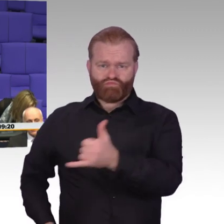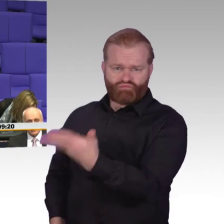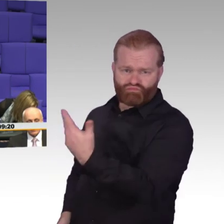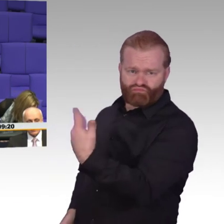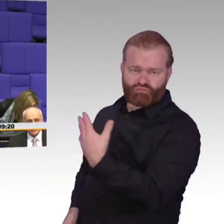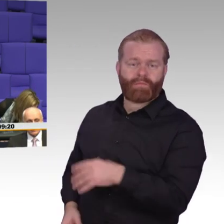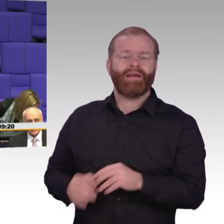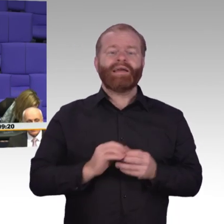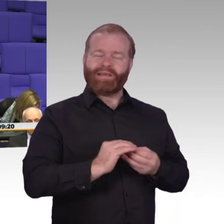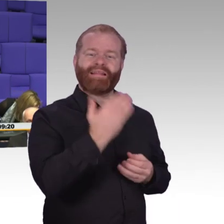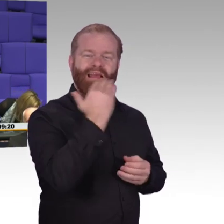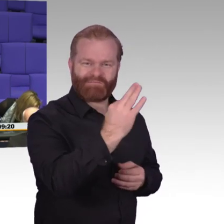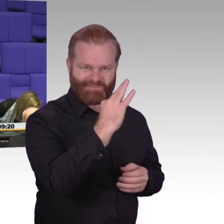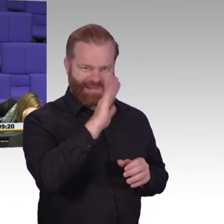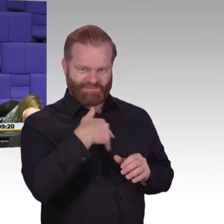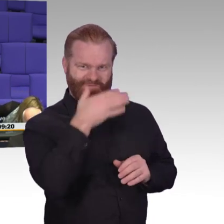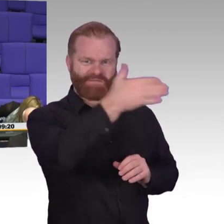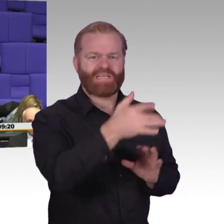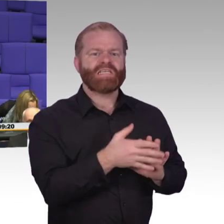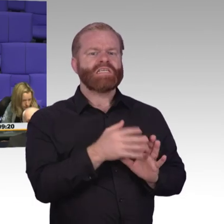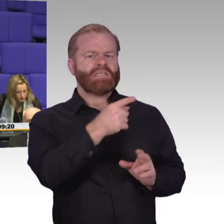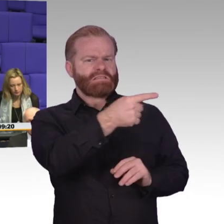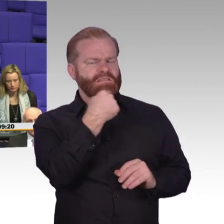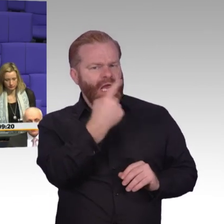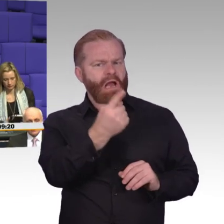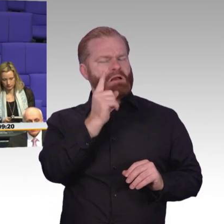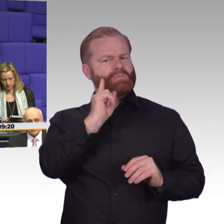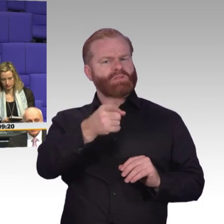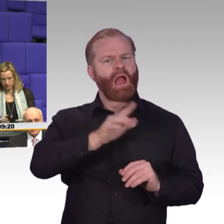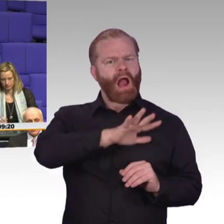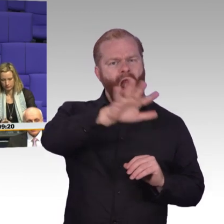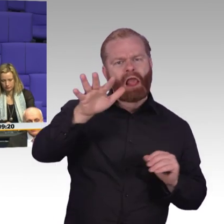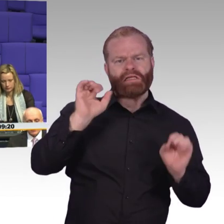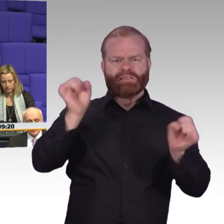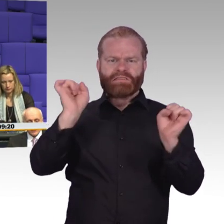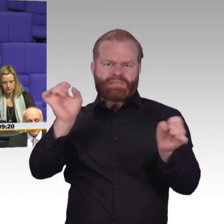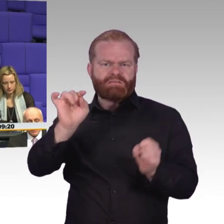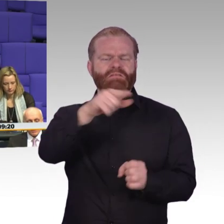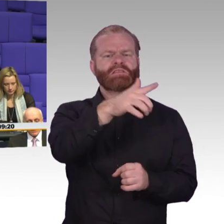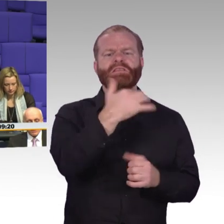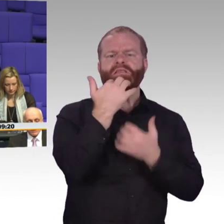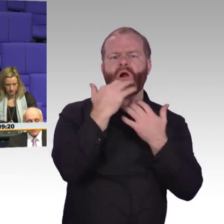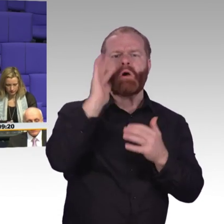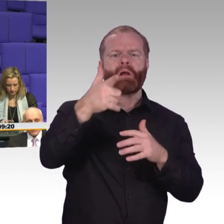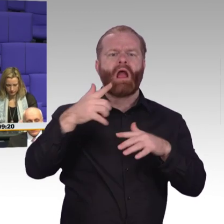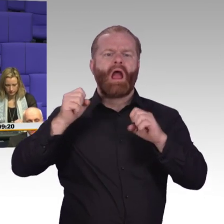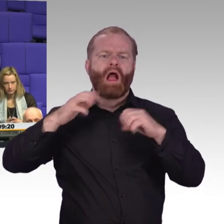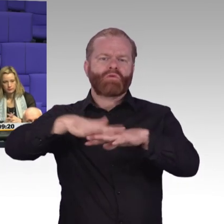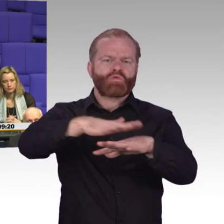Zahlen. Wir haben in dem Fall in Asien, nehmen wir Japan, Südkorea, Länder, die mit 50 bis über 70 Prozent mit Glasfaseranschluss angeschlossen sind.